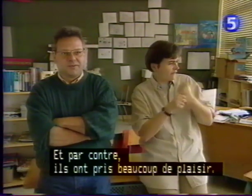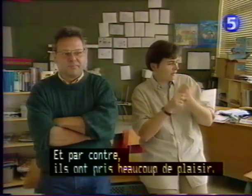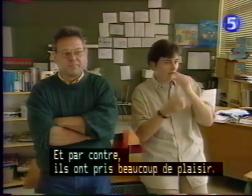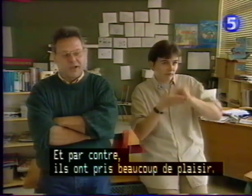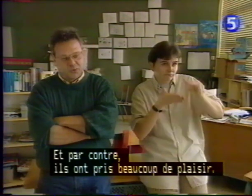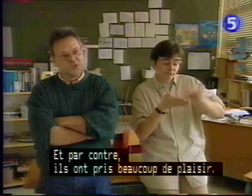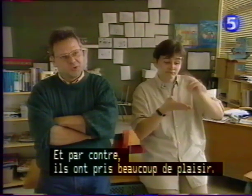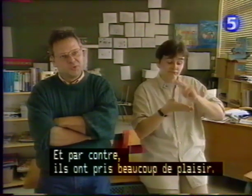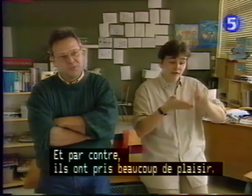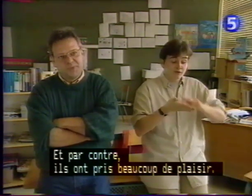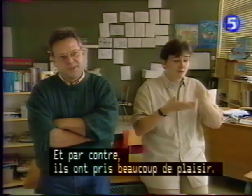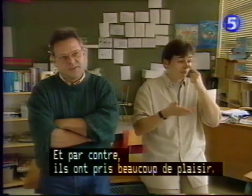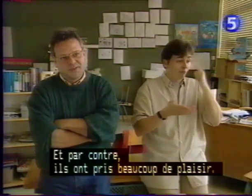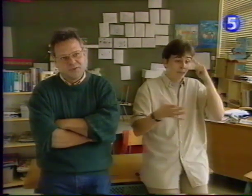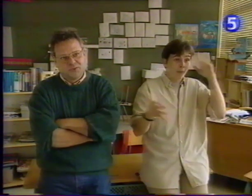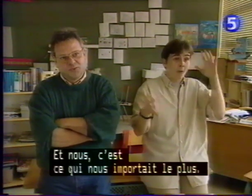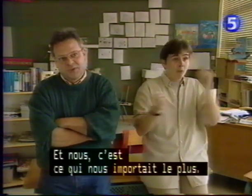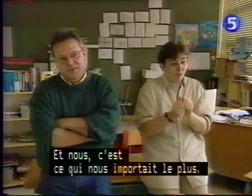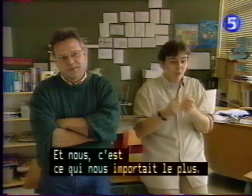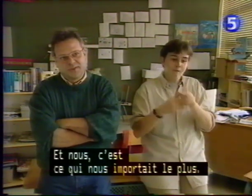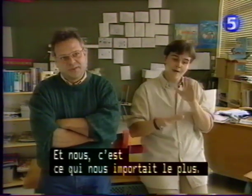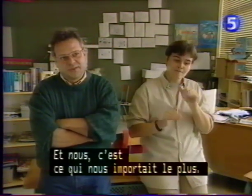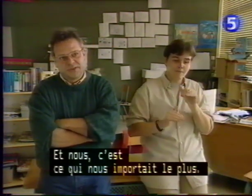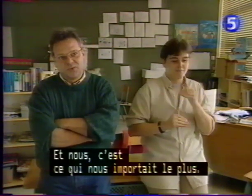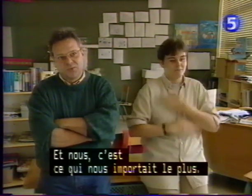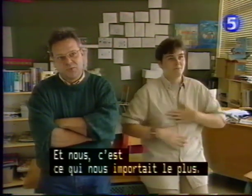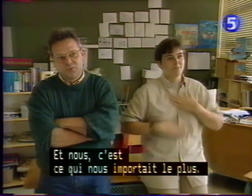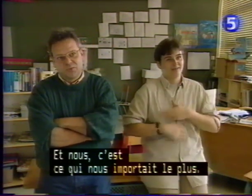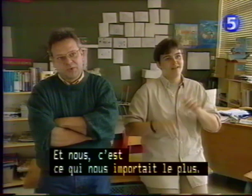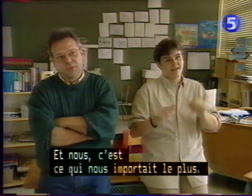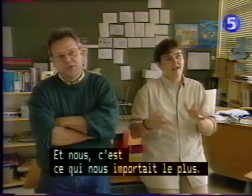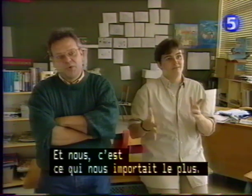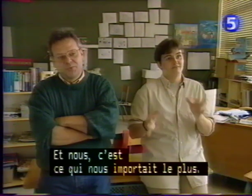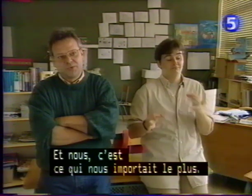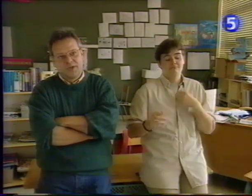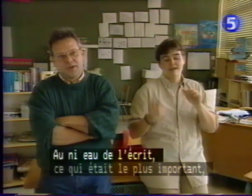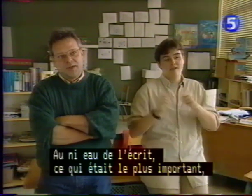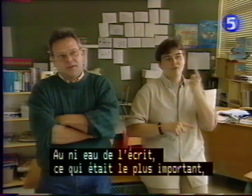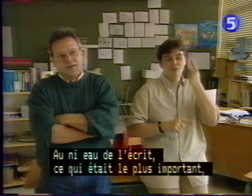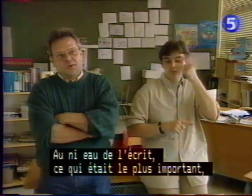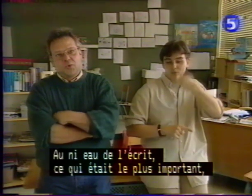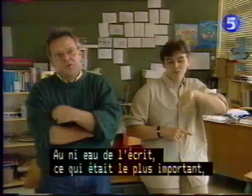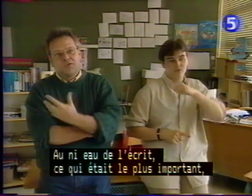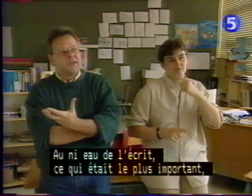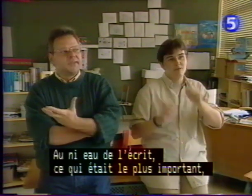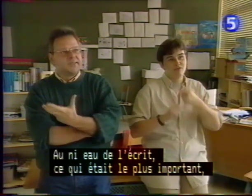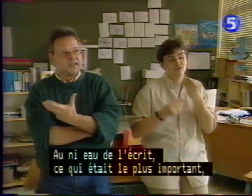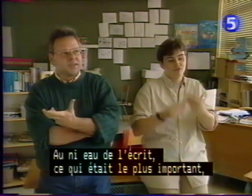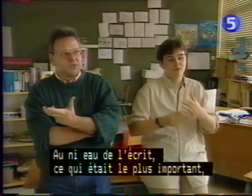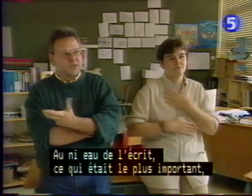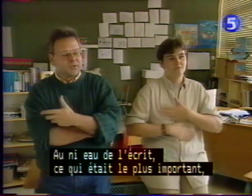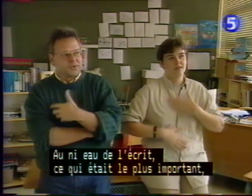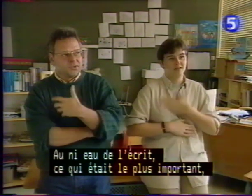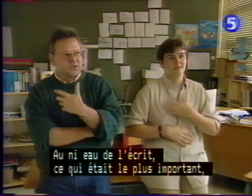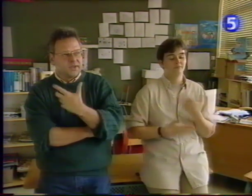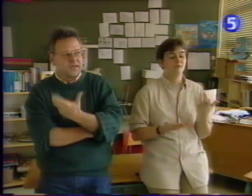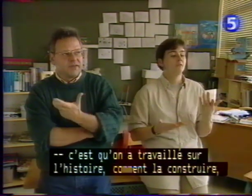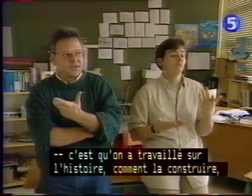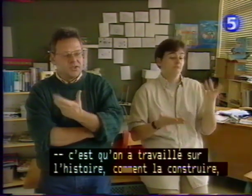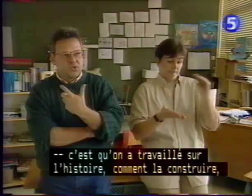Par contre, ils ont pris beaucoup de plaisir. Et nous, c'est ce qui nous a porté le plus. Donc, au niveau de l'écrit, ce qui a été le plus important, c'est qu'on a travaillé sur l